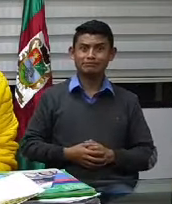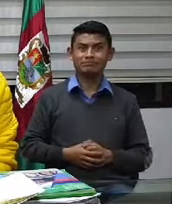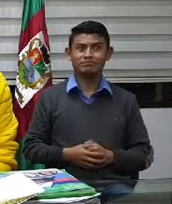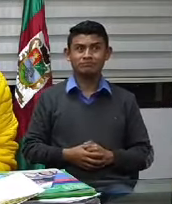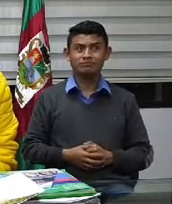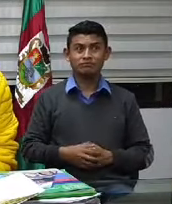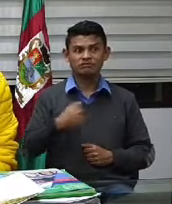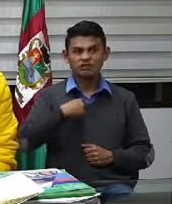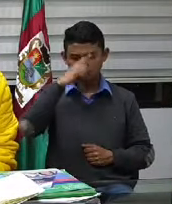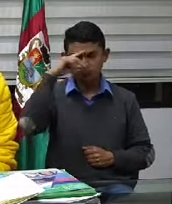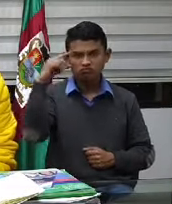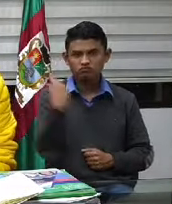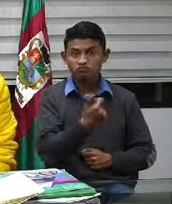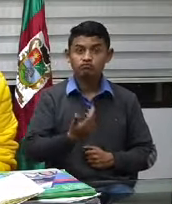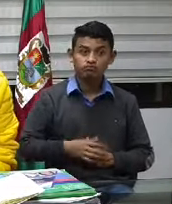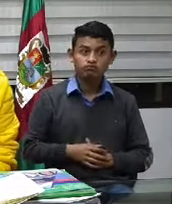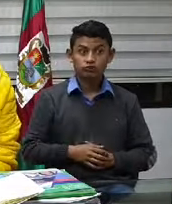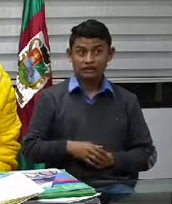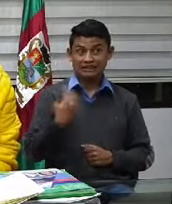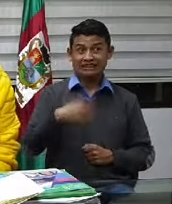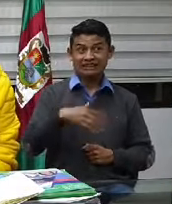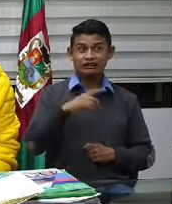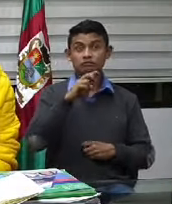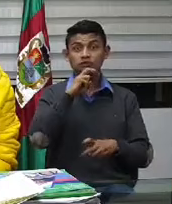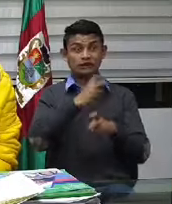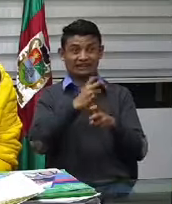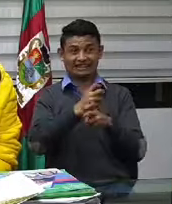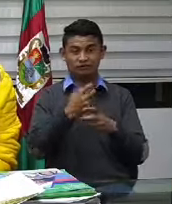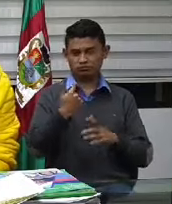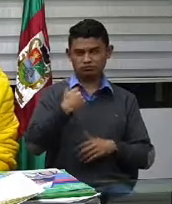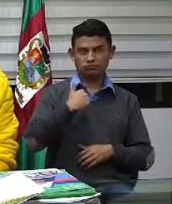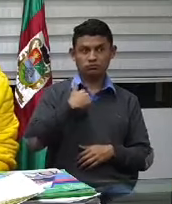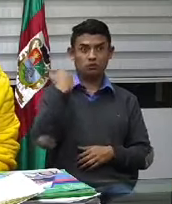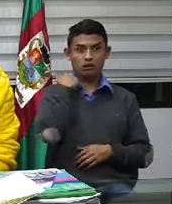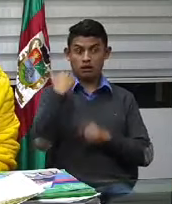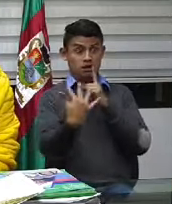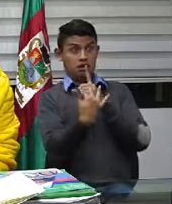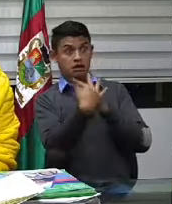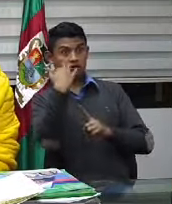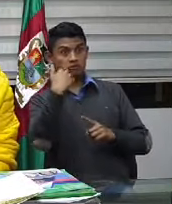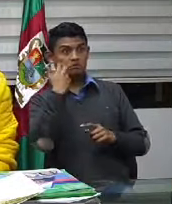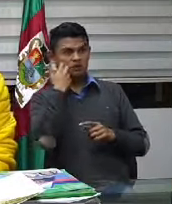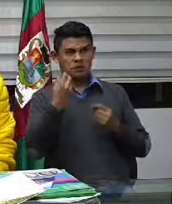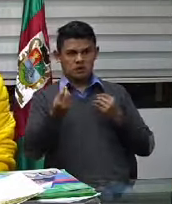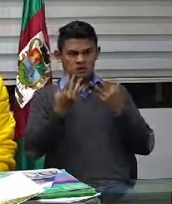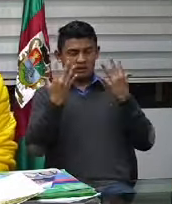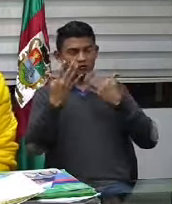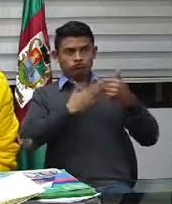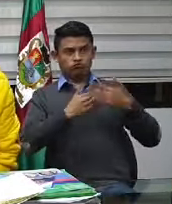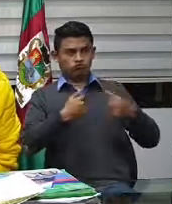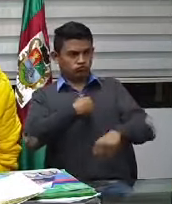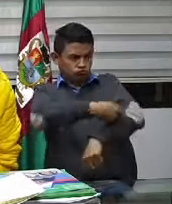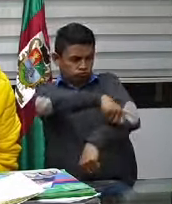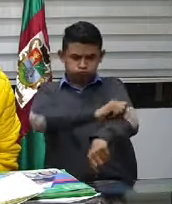Esta labor en que nos arriesgamos todos, pero aquí también estamos poniendo todos el techo por la ciudad.